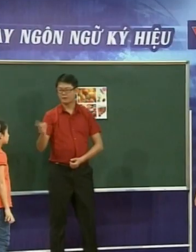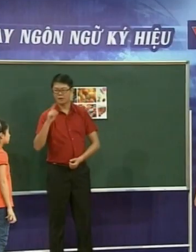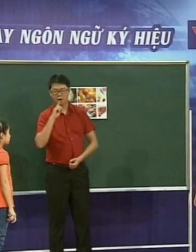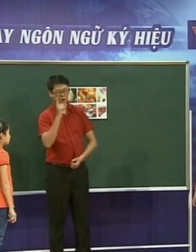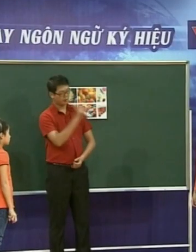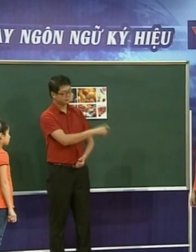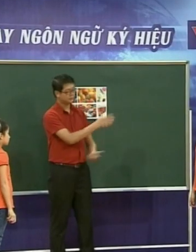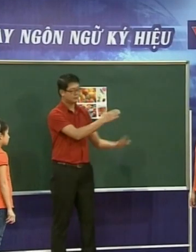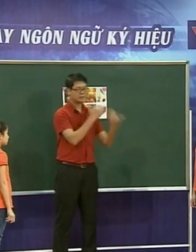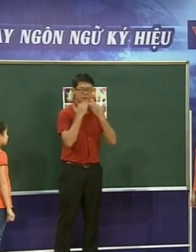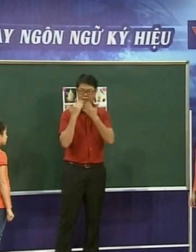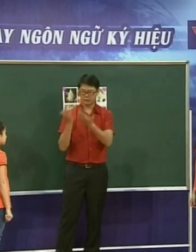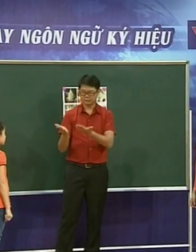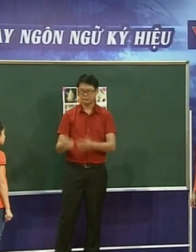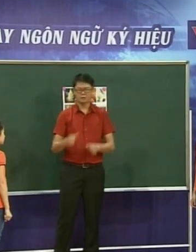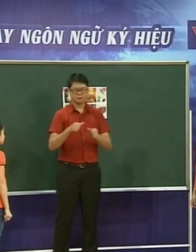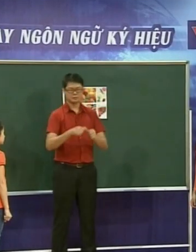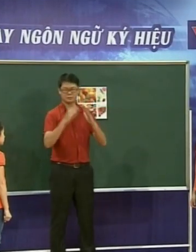Các em tiếp tục thực hành mẫu câu giao tiếp Với hai bạn khác nữa nhé